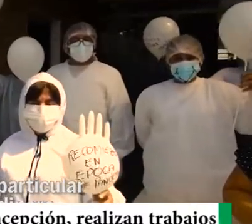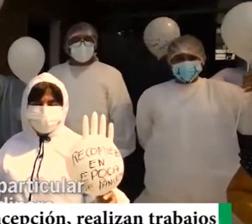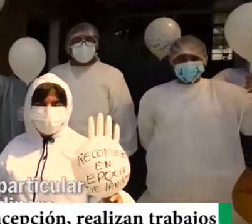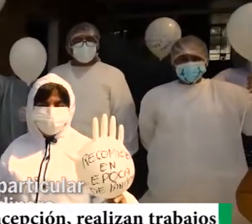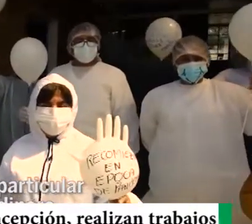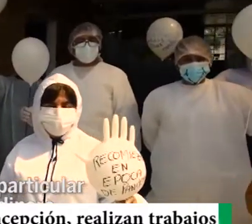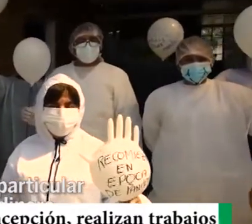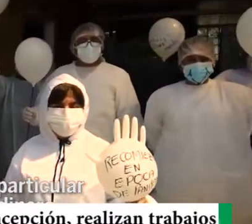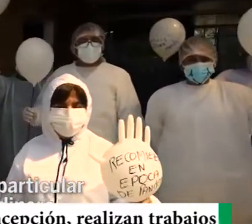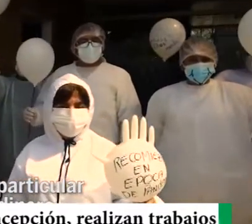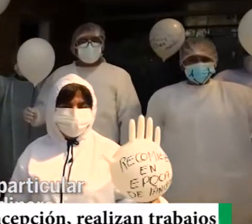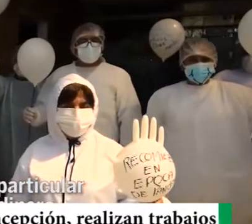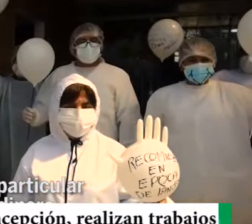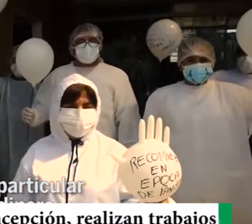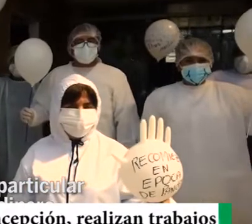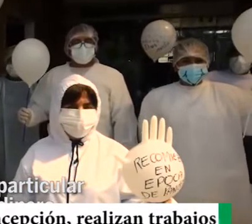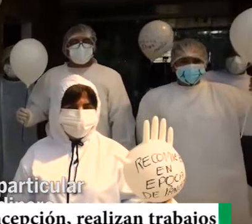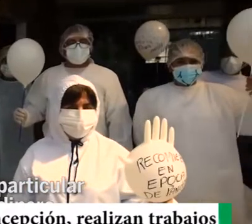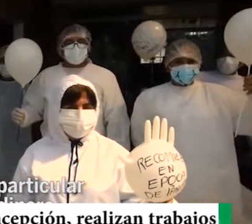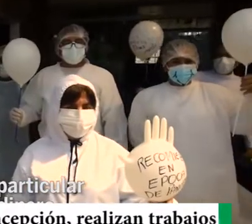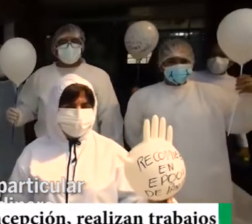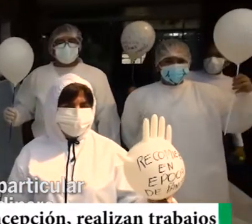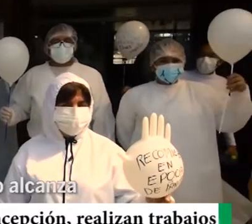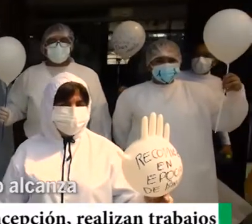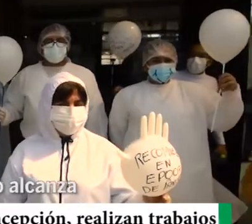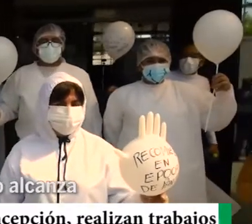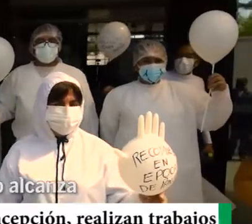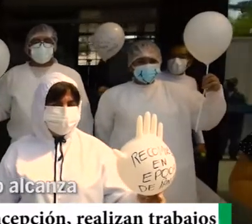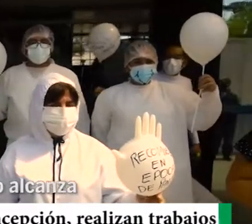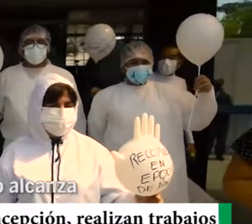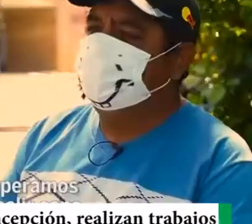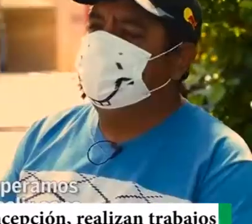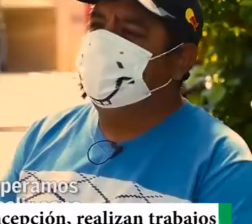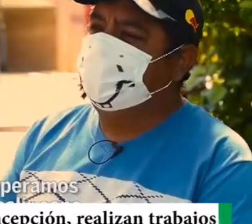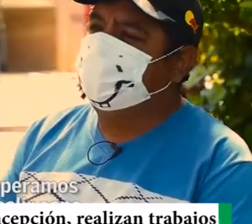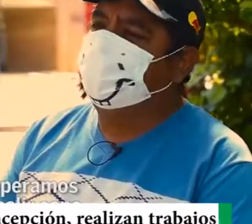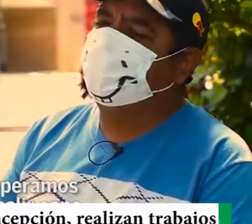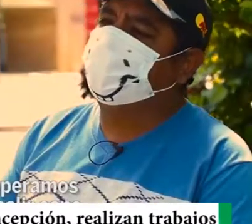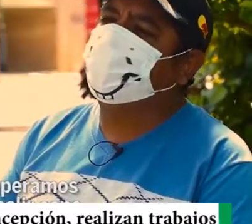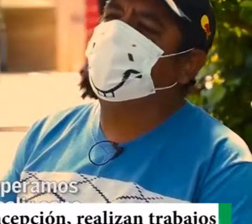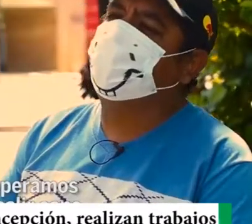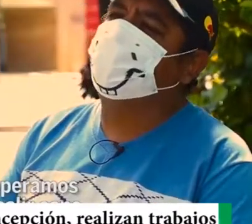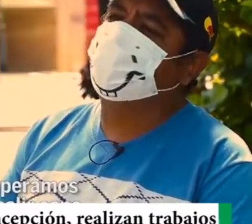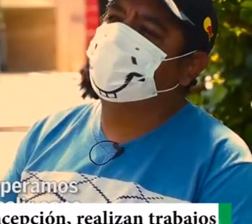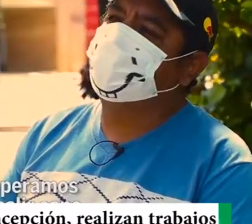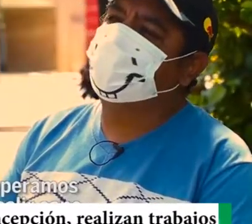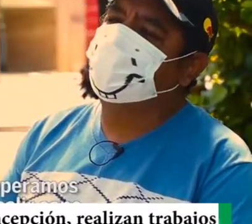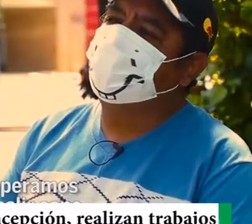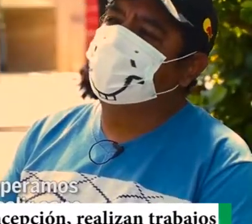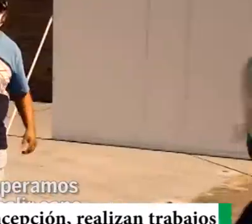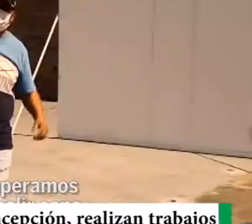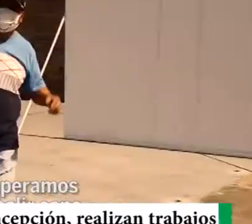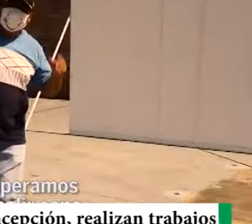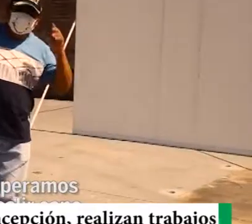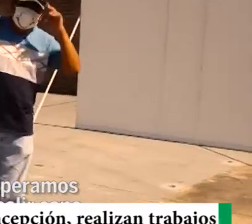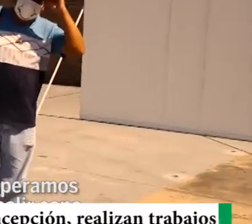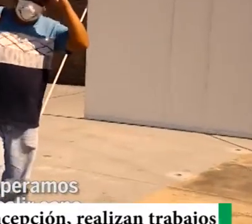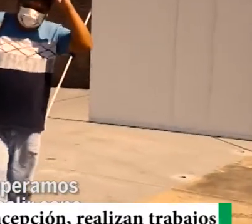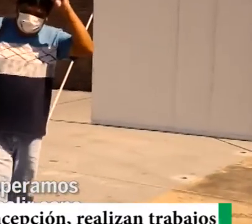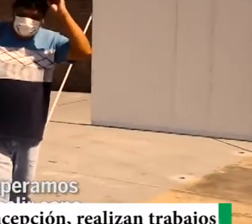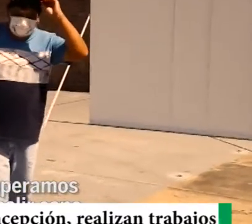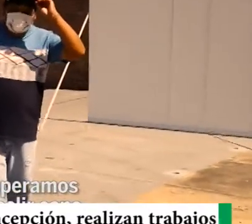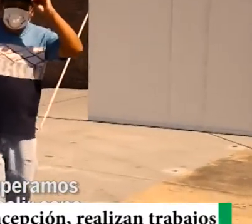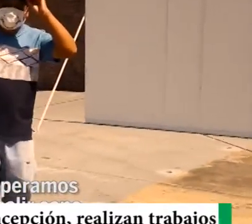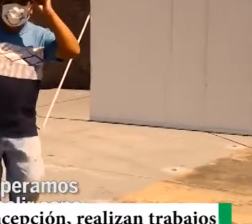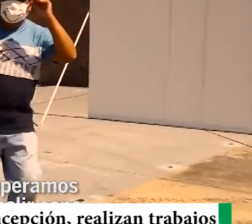particularmente, es mucho, mucho dinero, y la verdad que no alcanza, y bueno, ya superamos, estar bien,